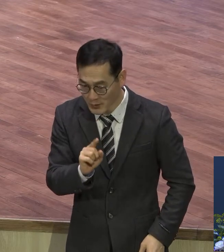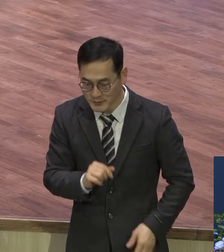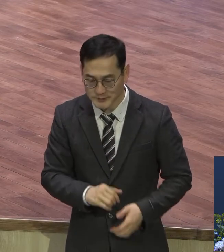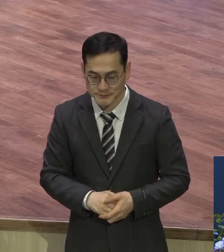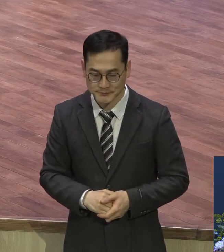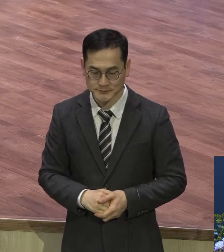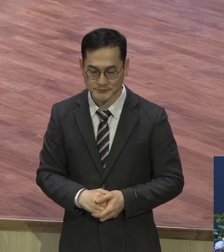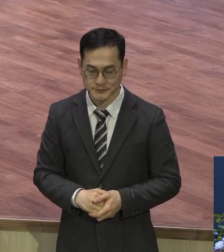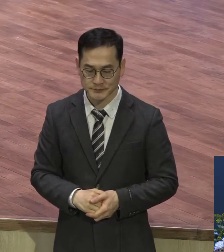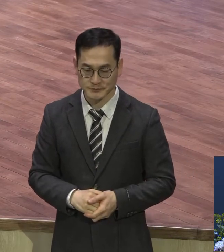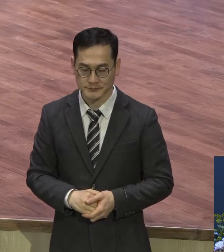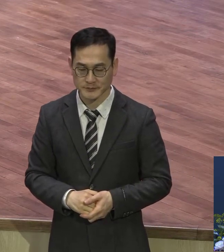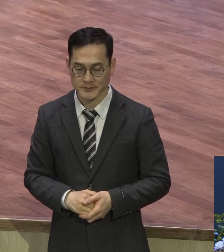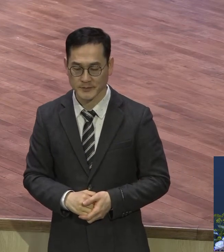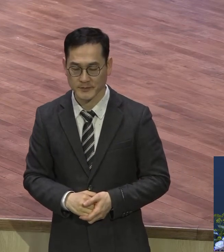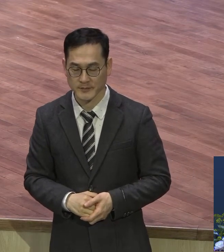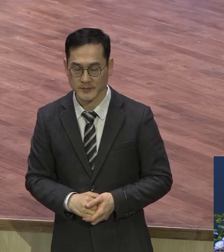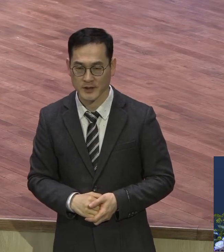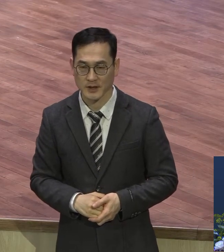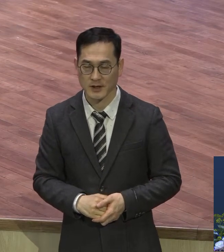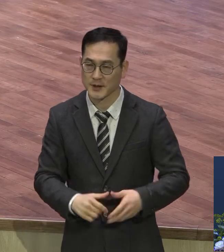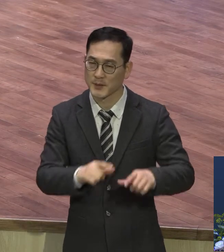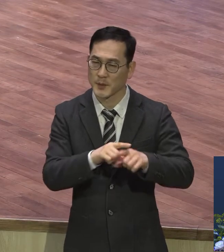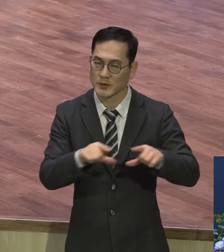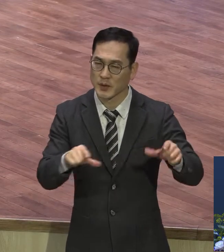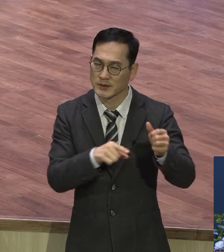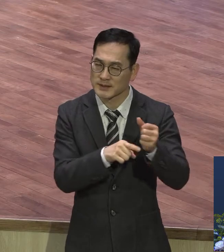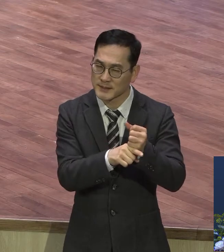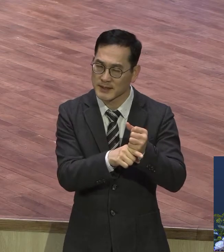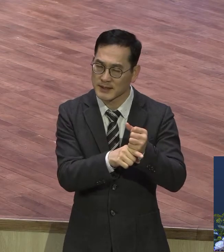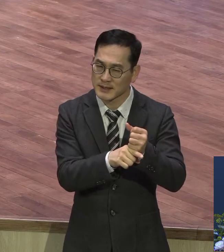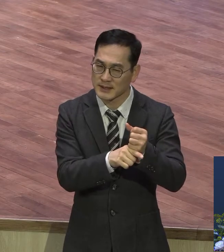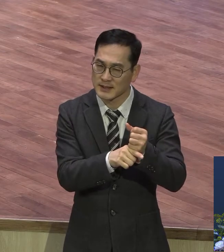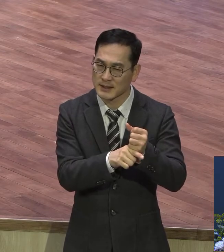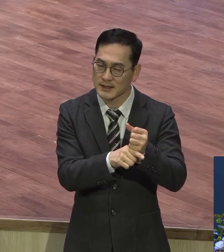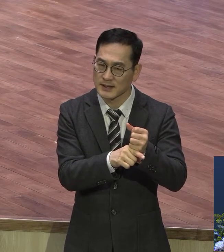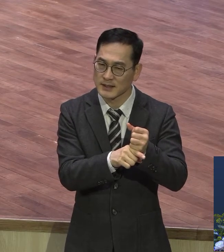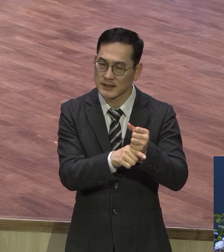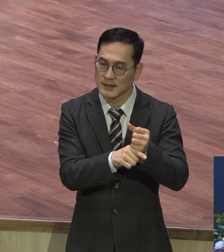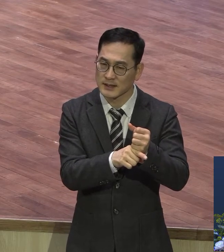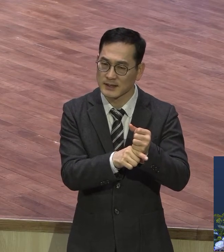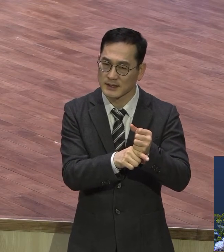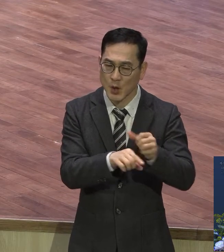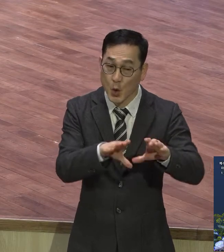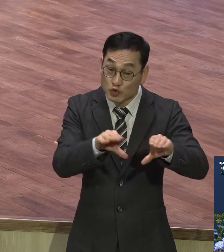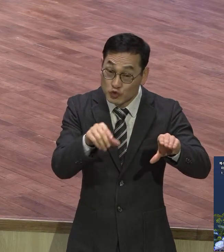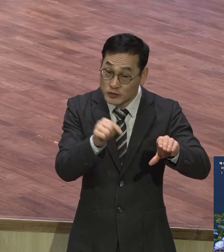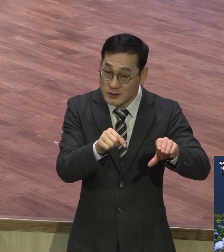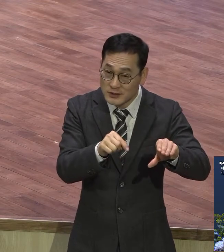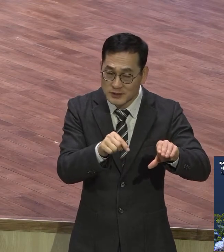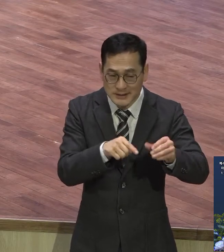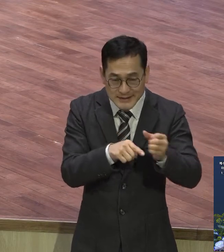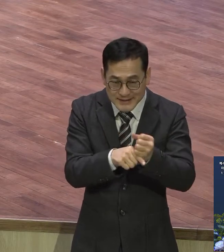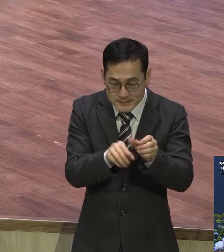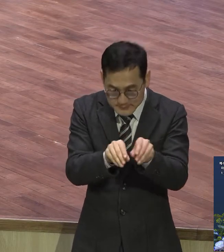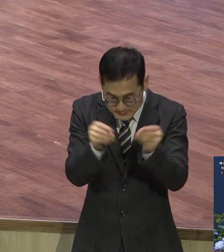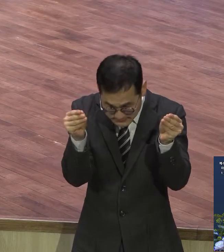일반적인 의미와는 다르게 해석되어지는 말이 많은데 그 중에서 하나가 온유라는 말이